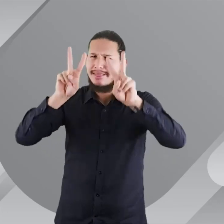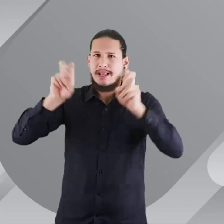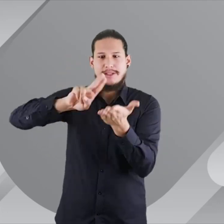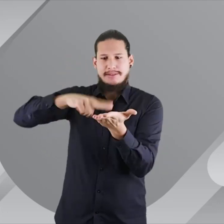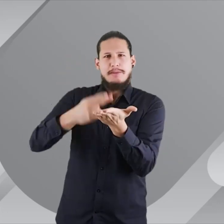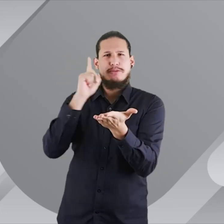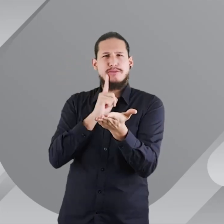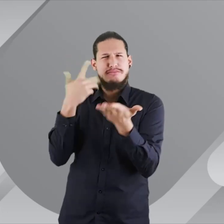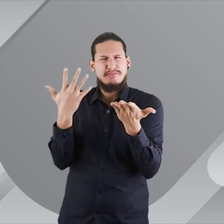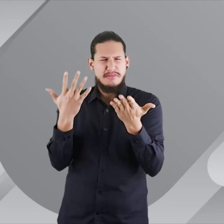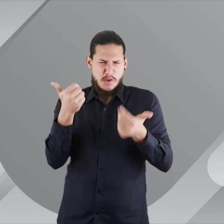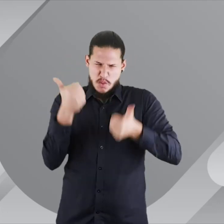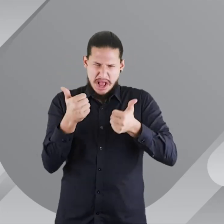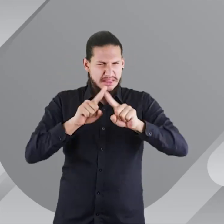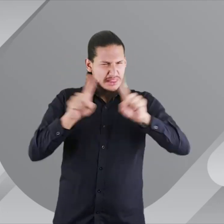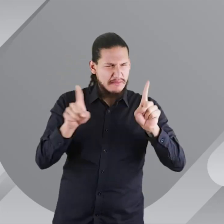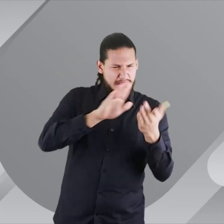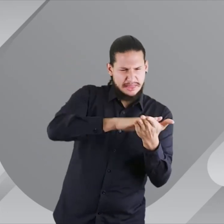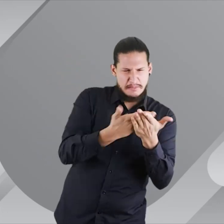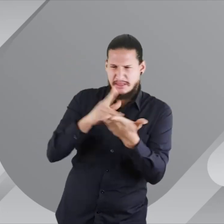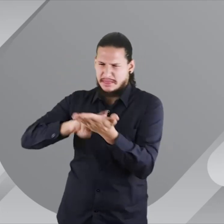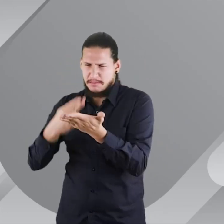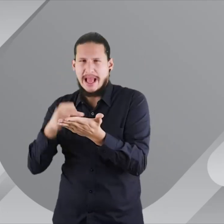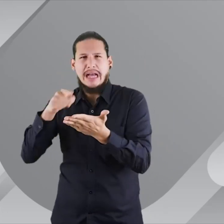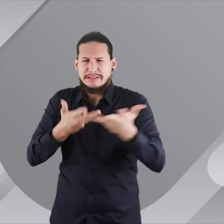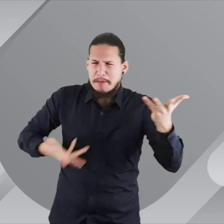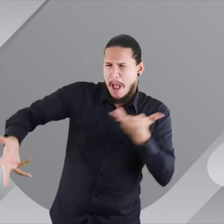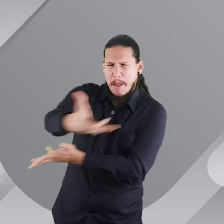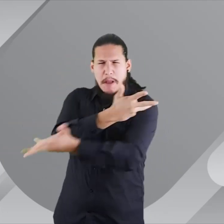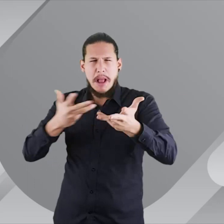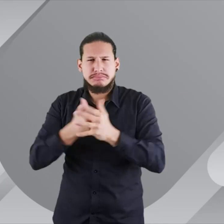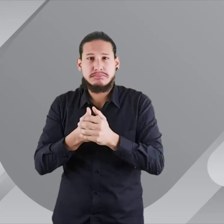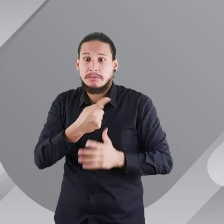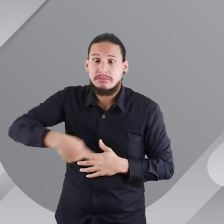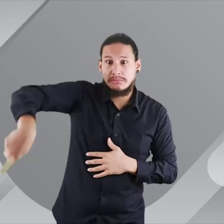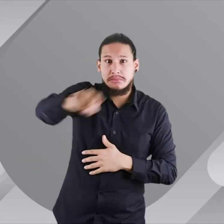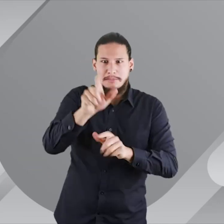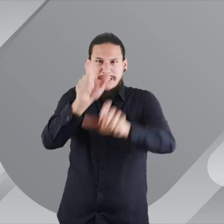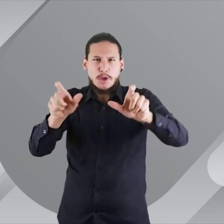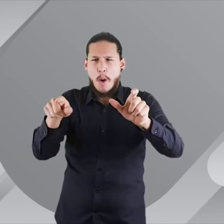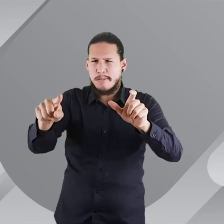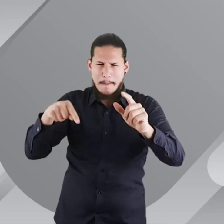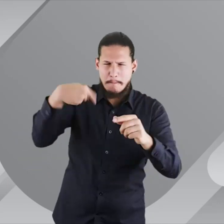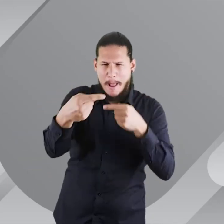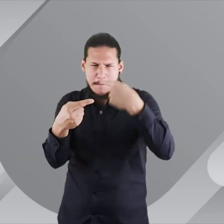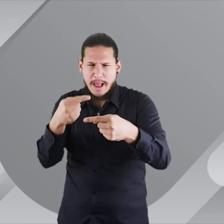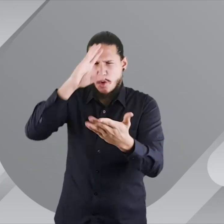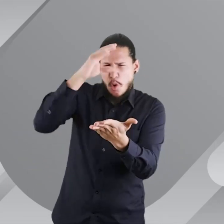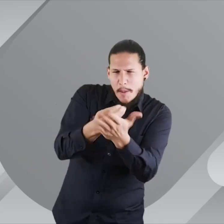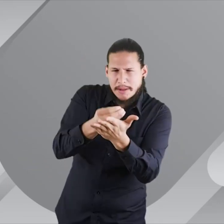Hablamos de temas muy interesantes como la diferencia de traducción, interpretación y otros temas que generaron una amplia participación,